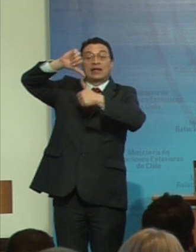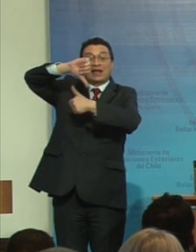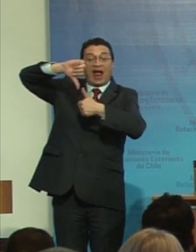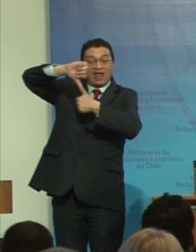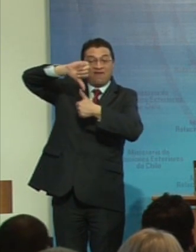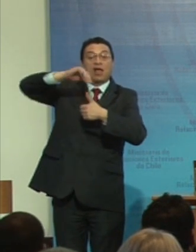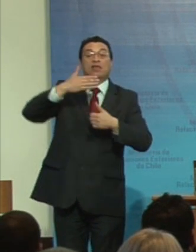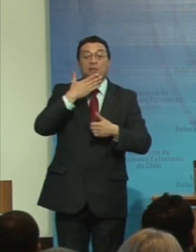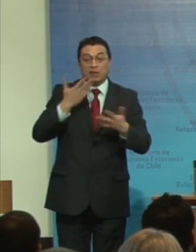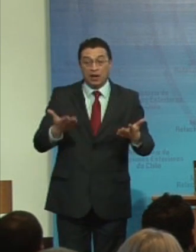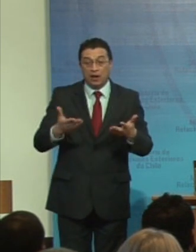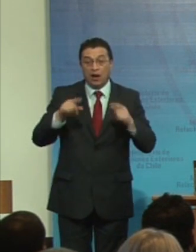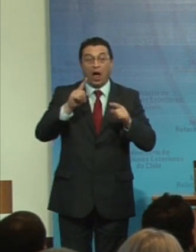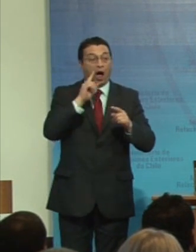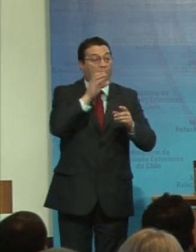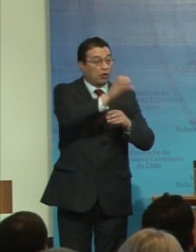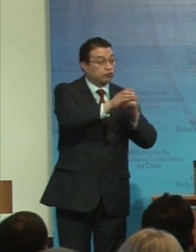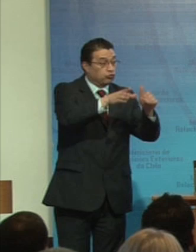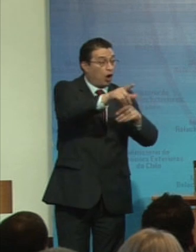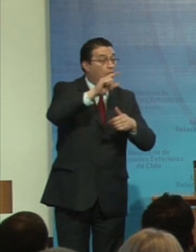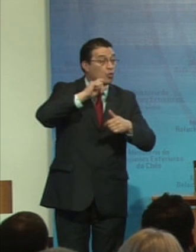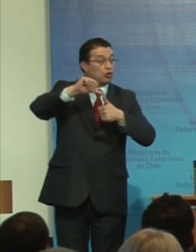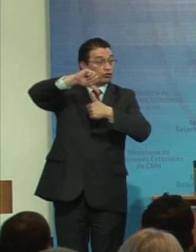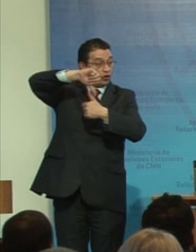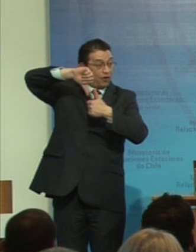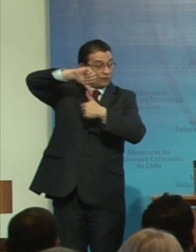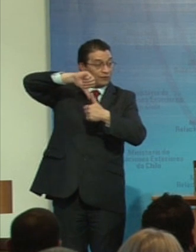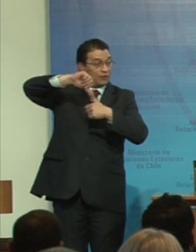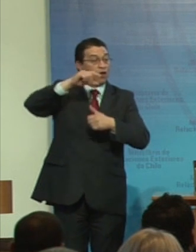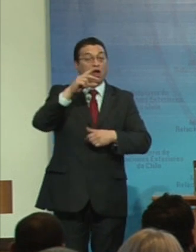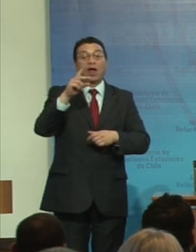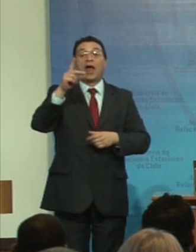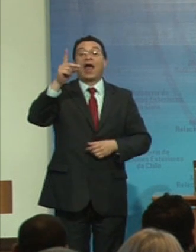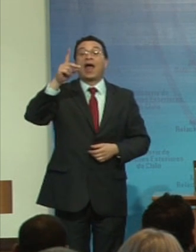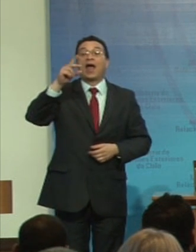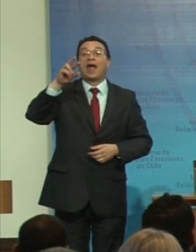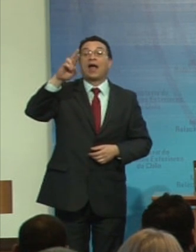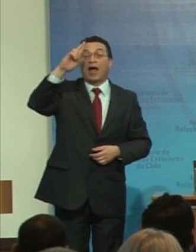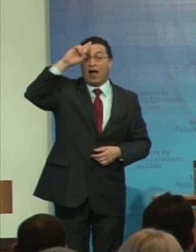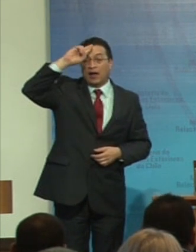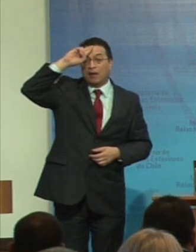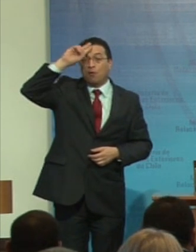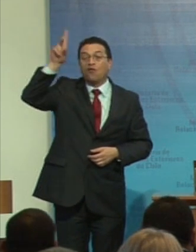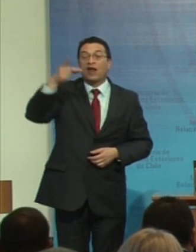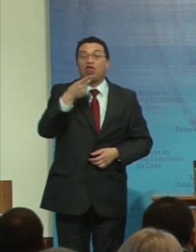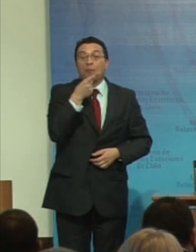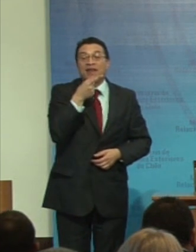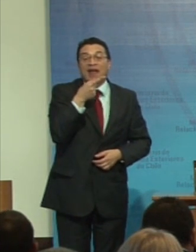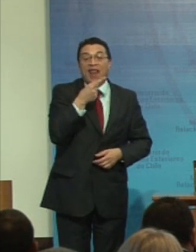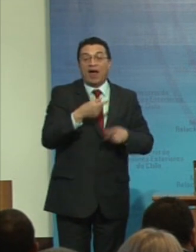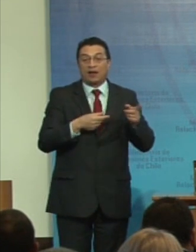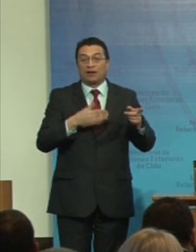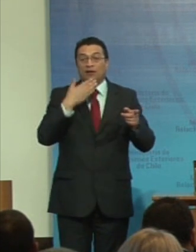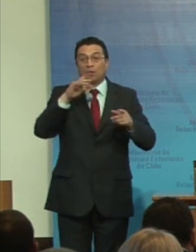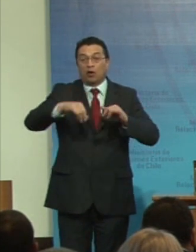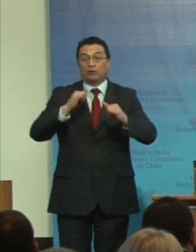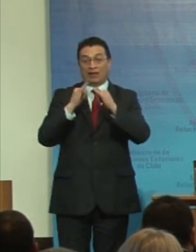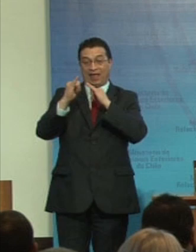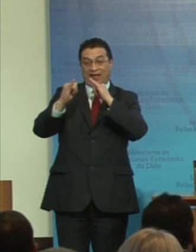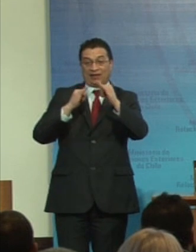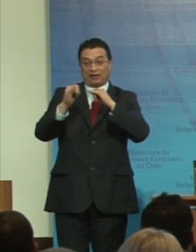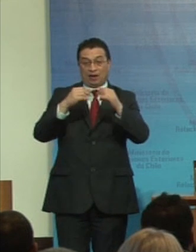Hay miembros caribeños que yo sé que están presentes, el señor Corporante Dominicana. Esto está siendo transmitido por Internet,